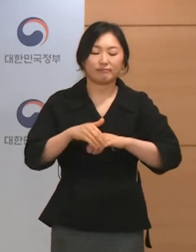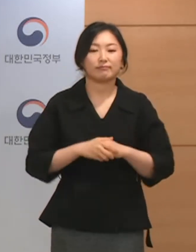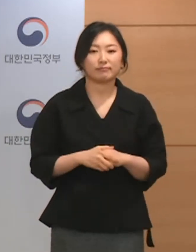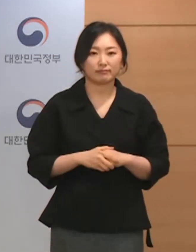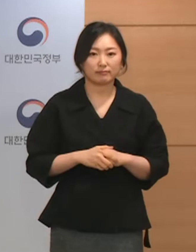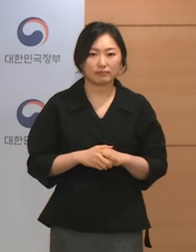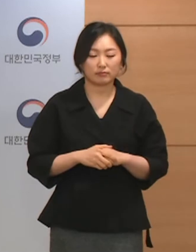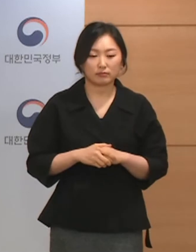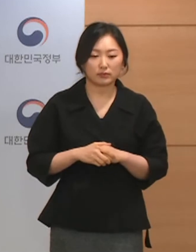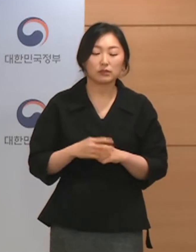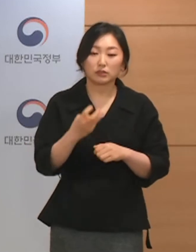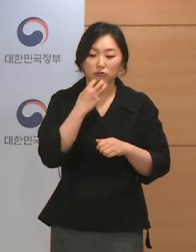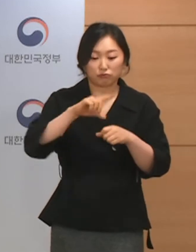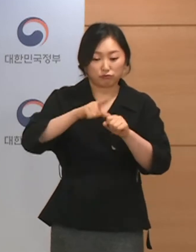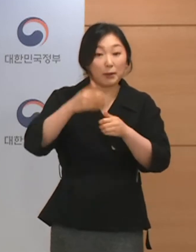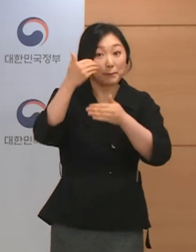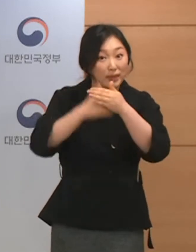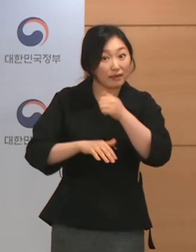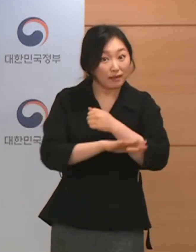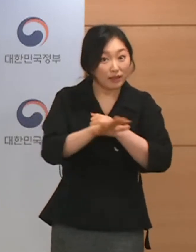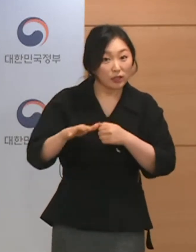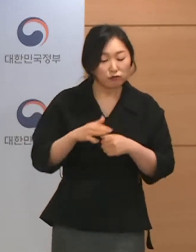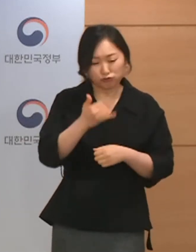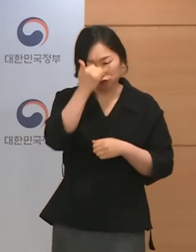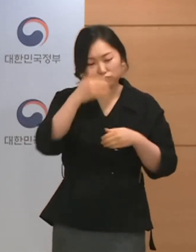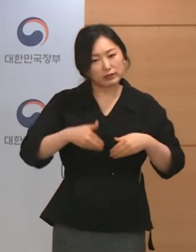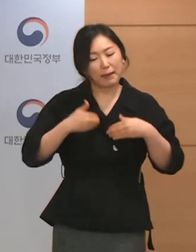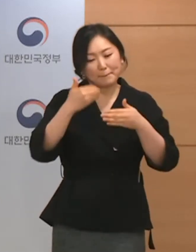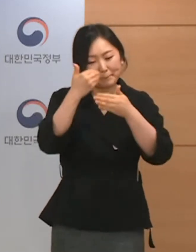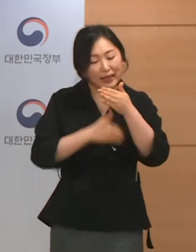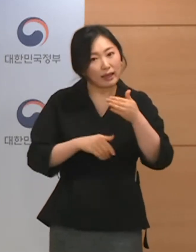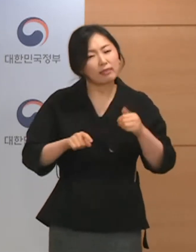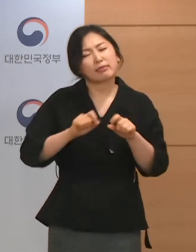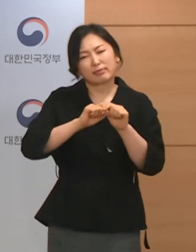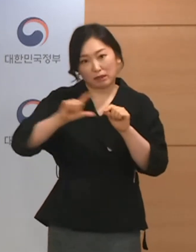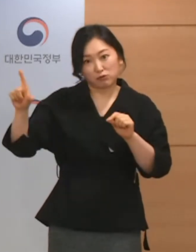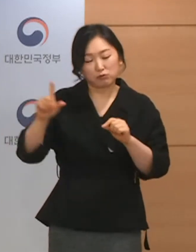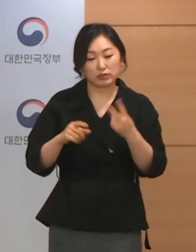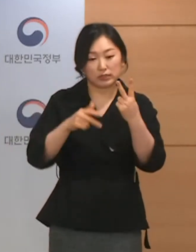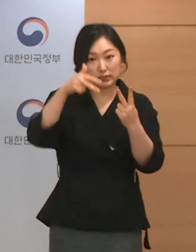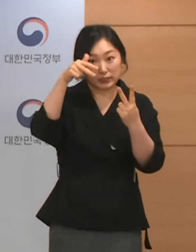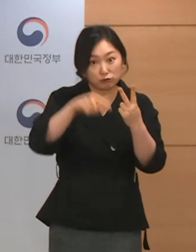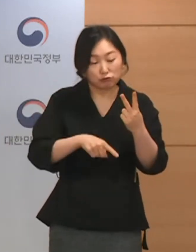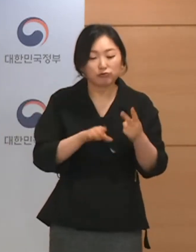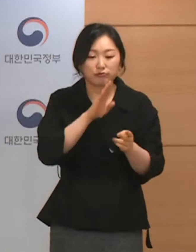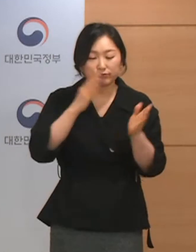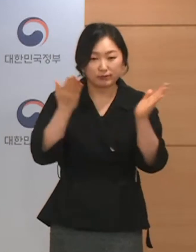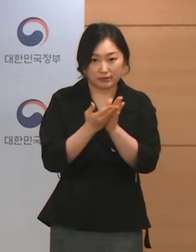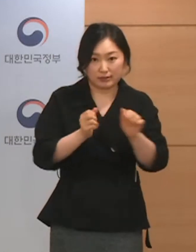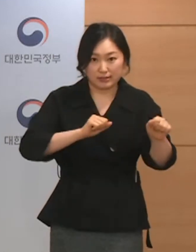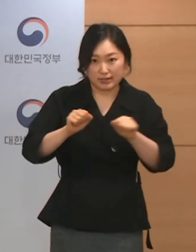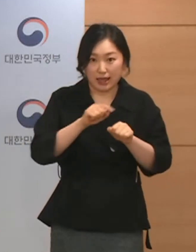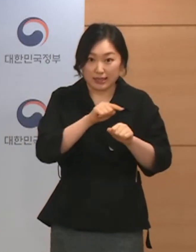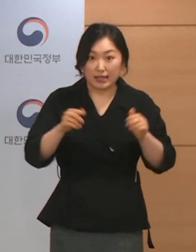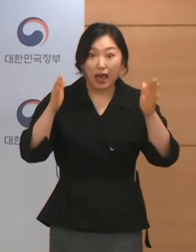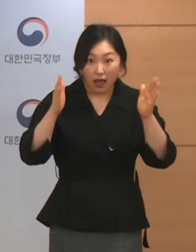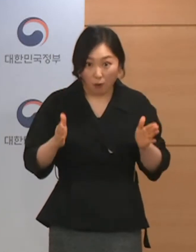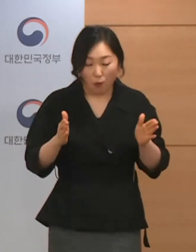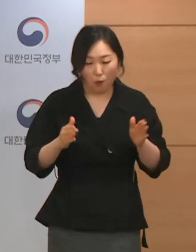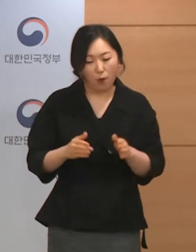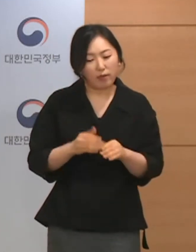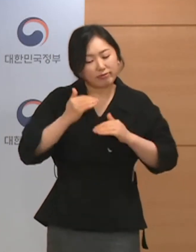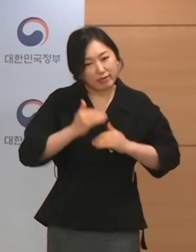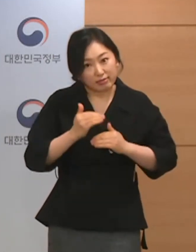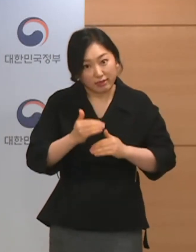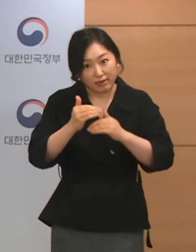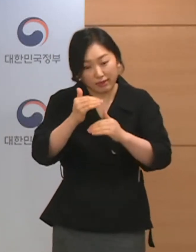비수도권의 경우 충남을 제외한 대부분 지역이 2주간의 이행 기간을 두고 단계적으로 개편안을